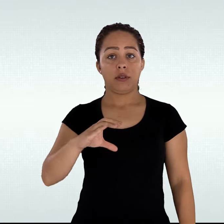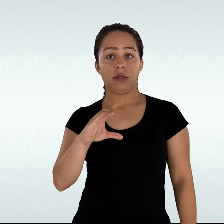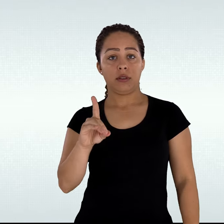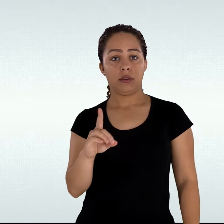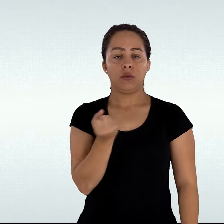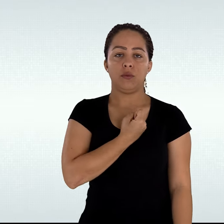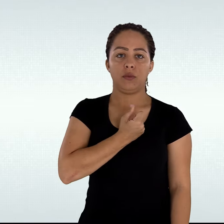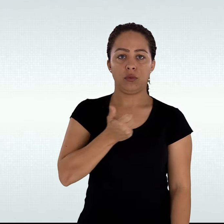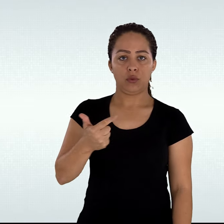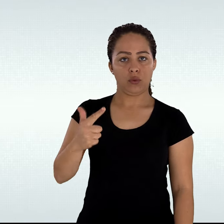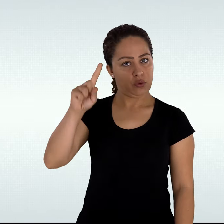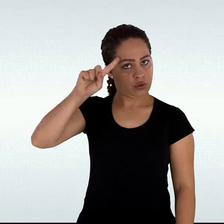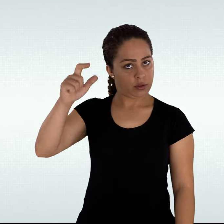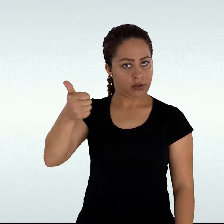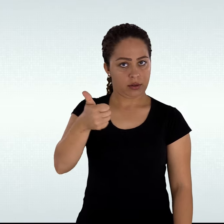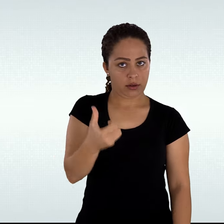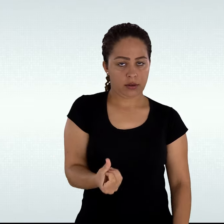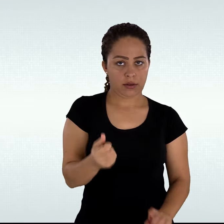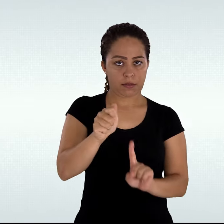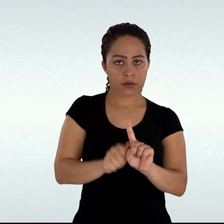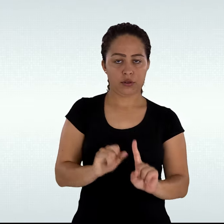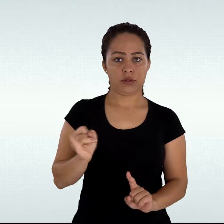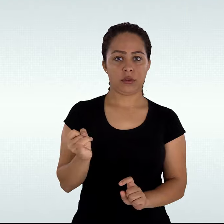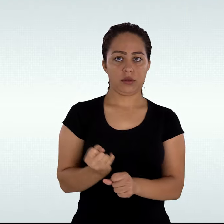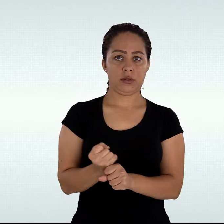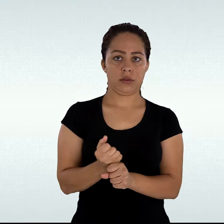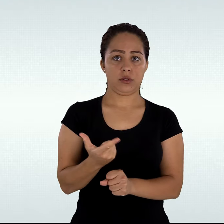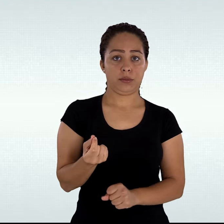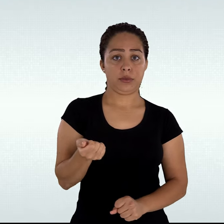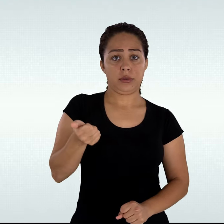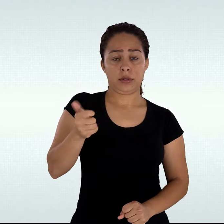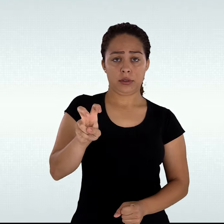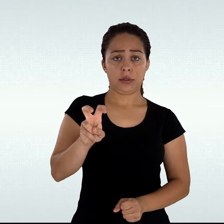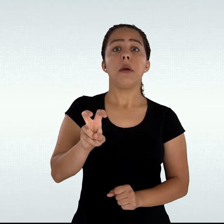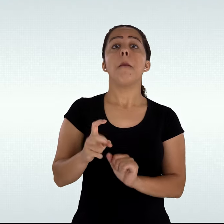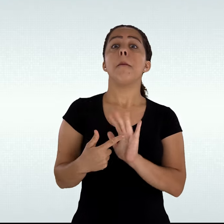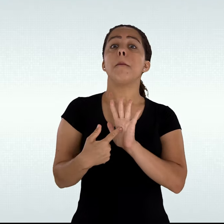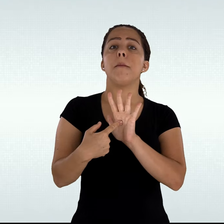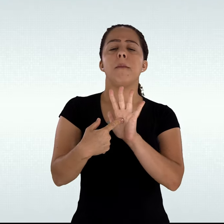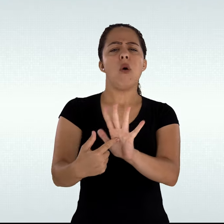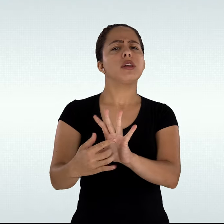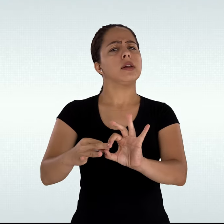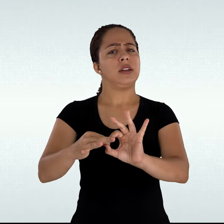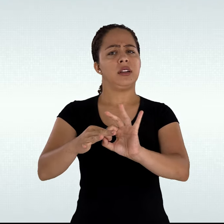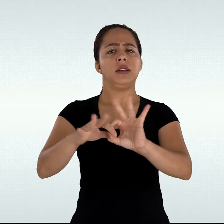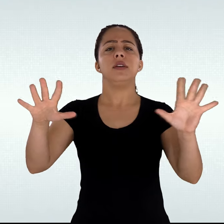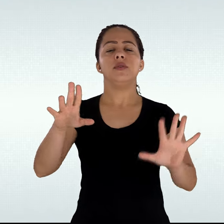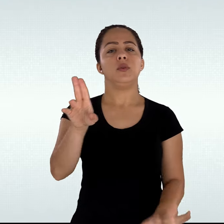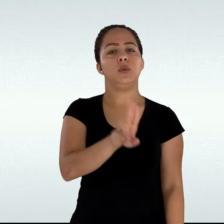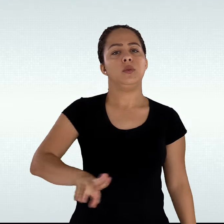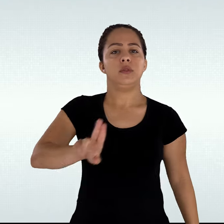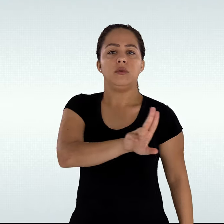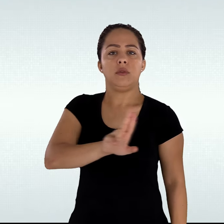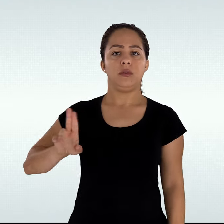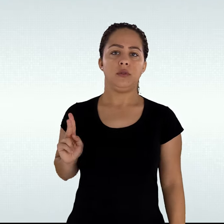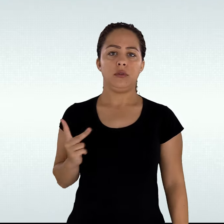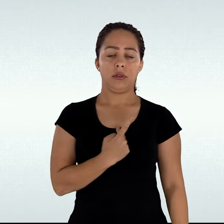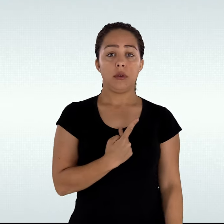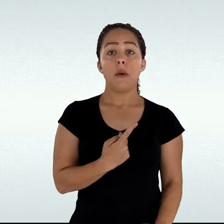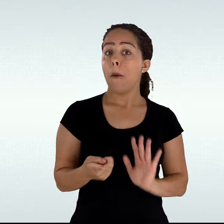A resolução do CNCD nº 12 de 16 de janeiro de 2015 respalda o uso